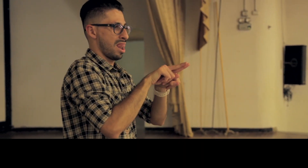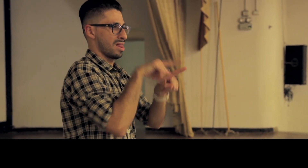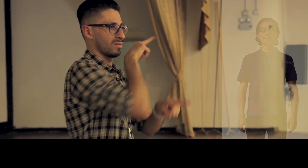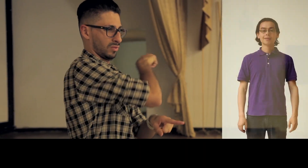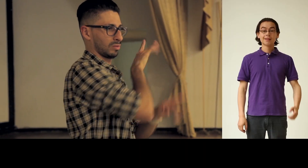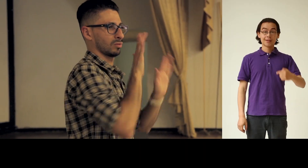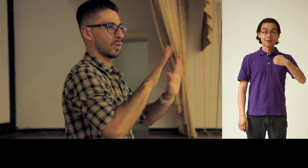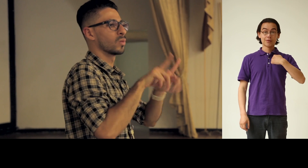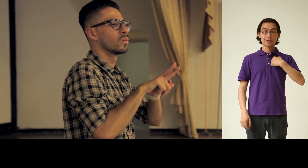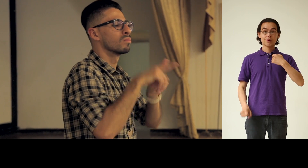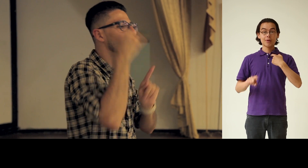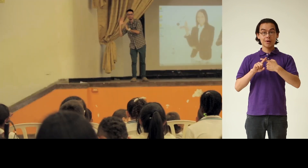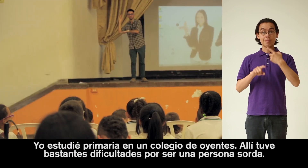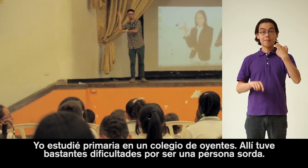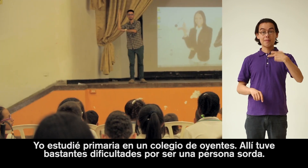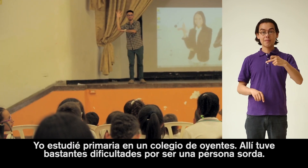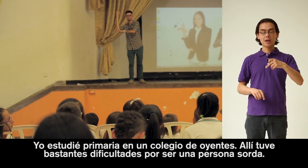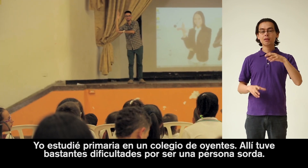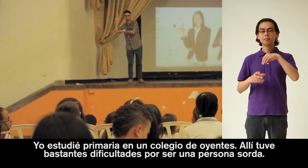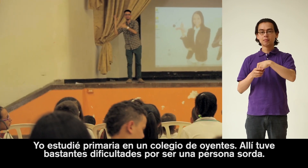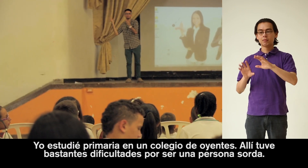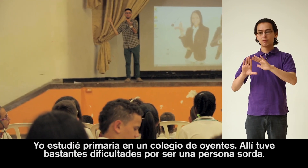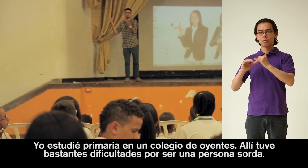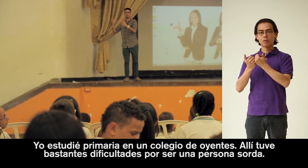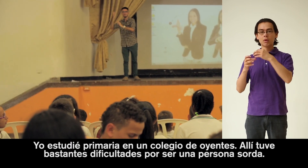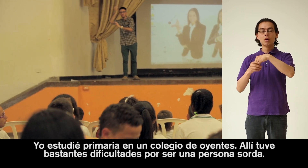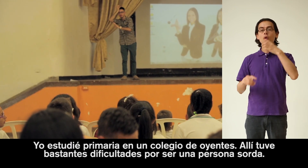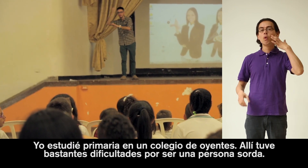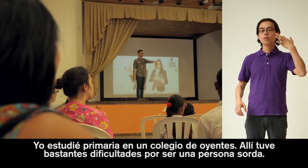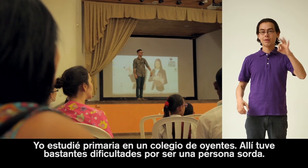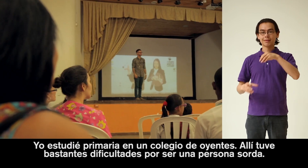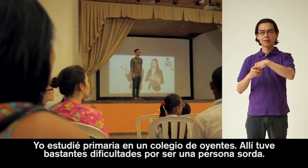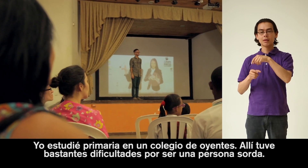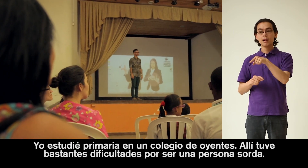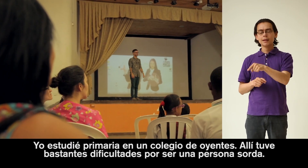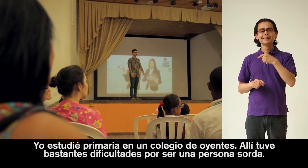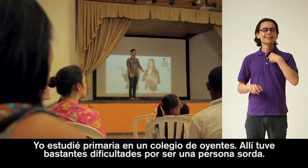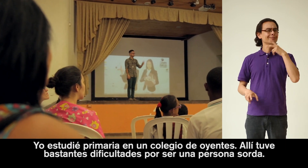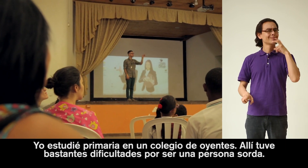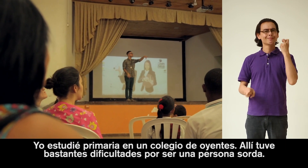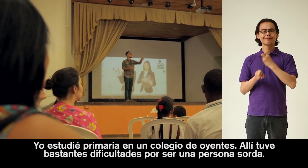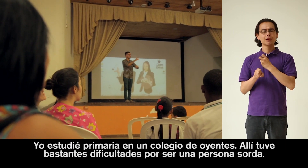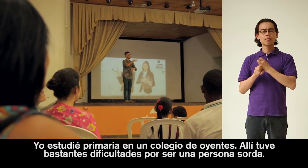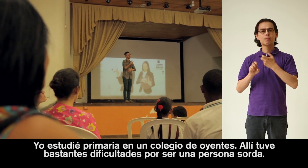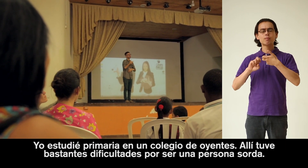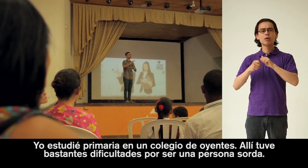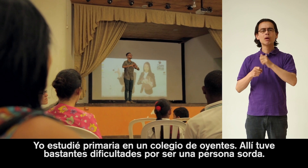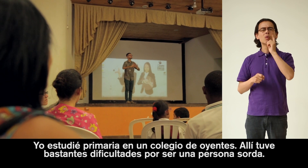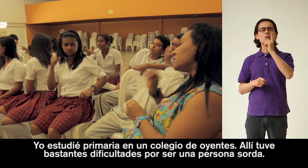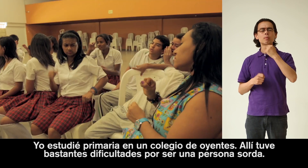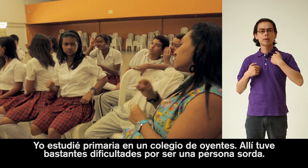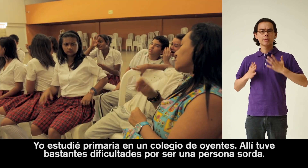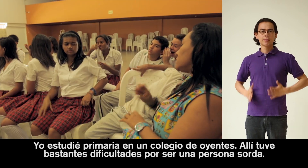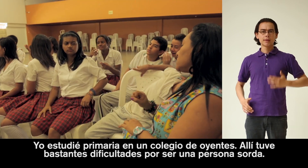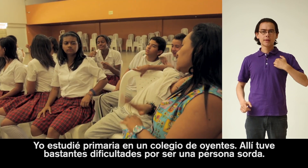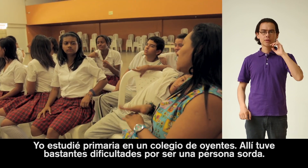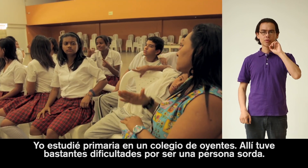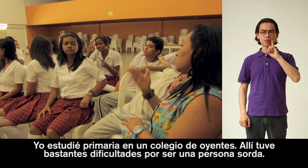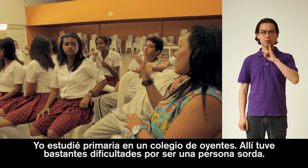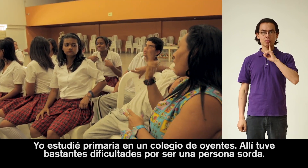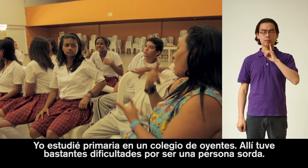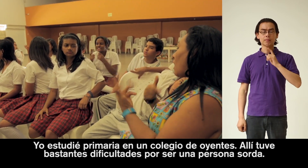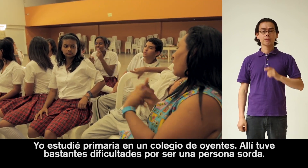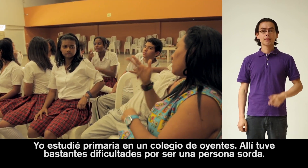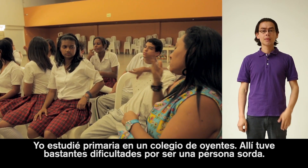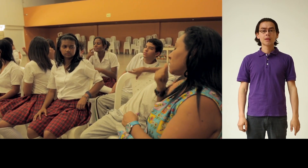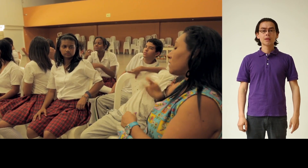Música Yo estudié en mi primaria en un colegio de oyentes, allí tuve bastantes dificultades por